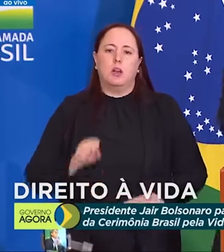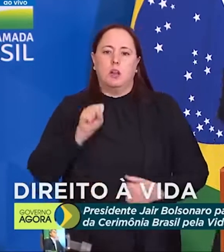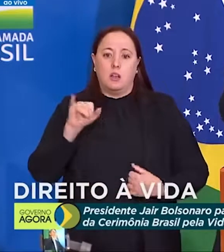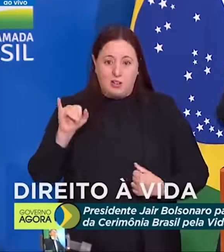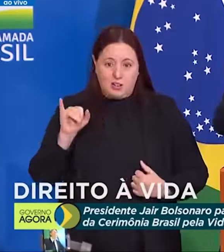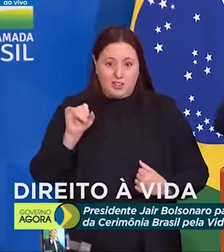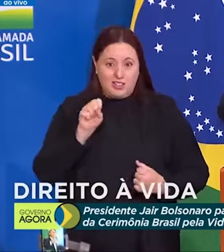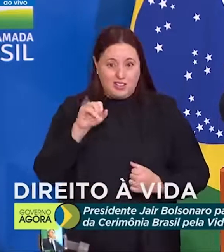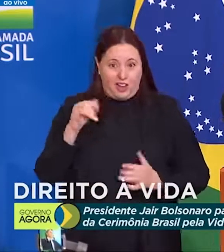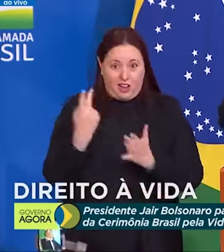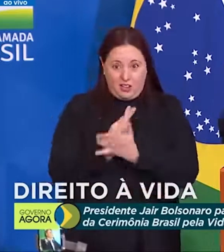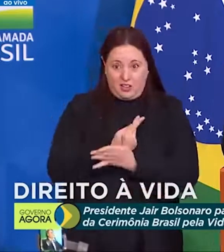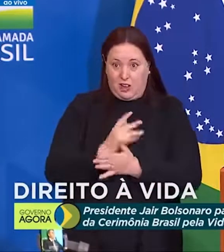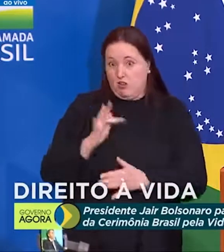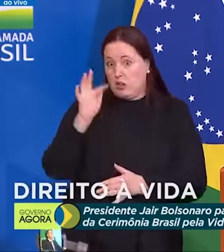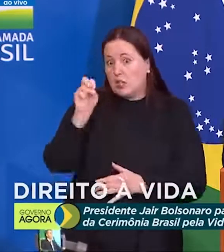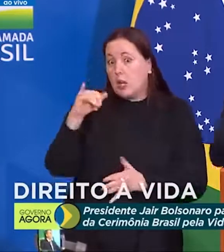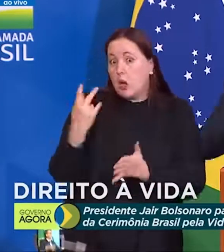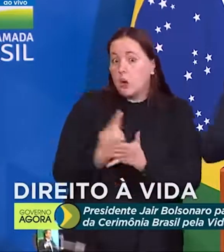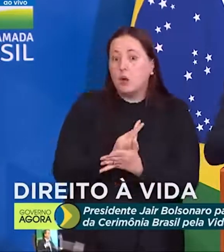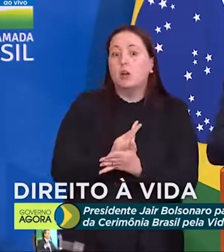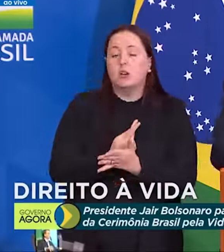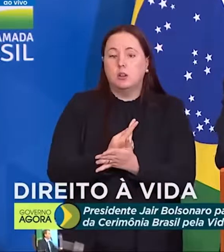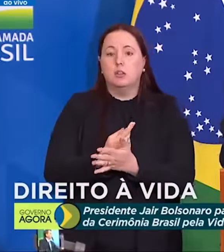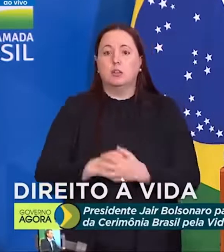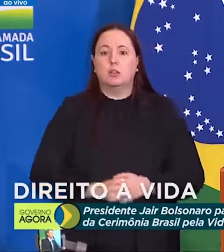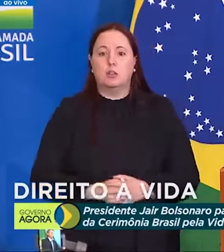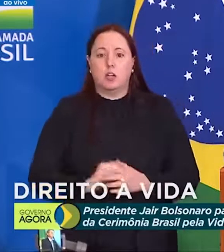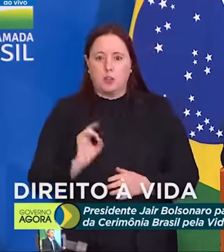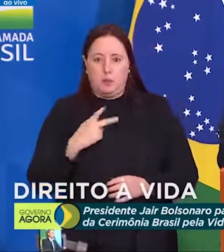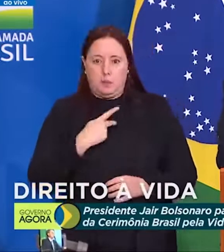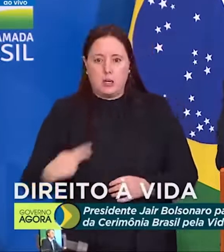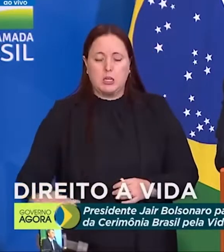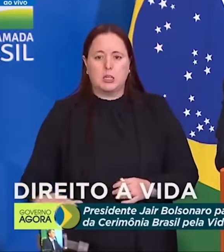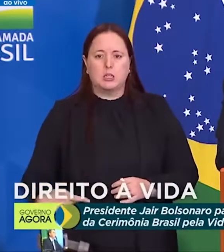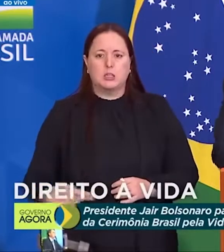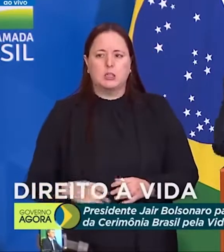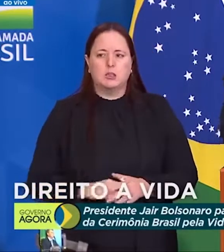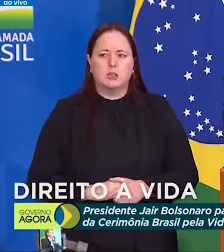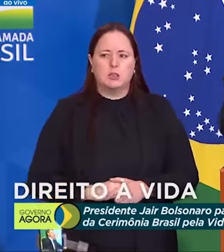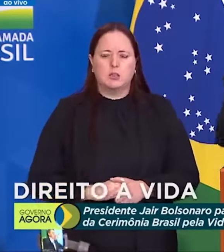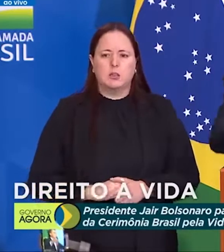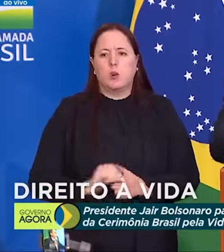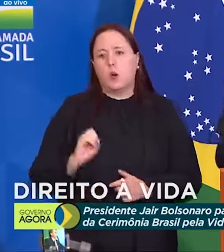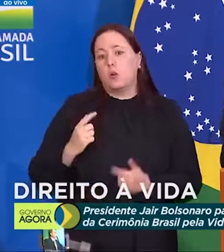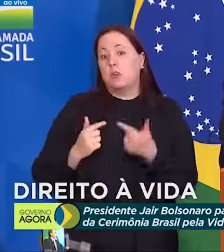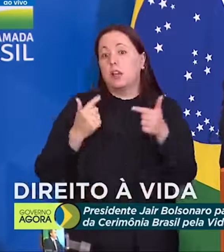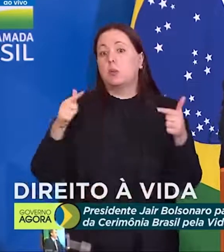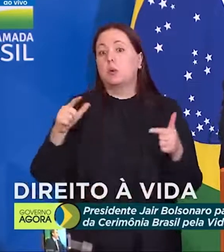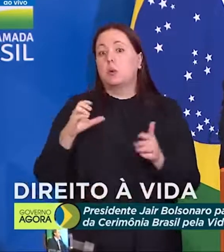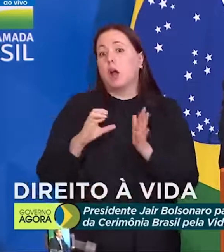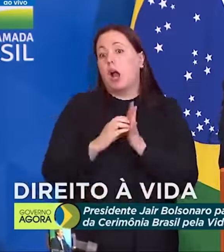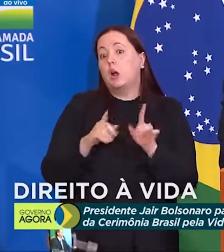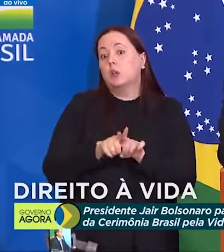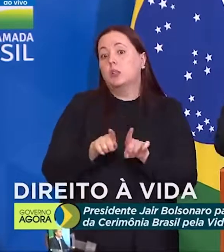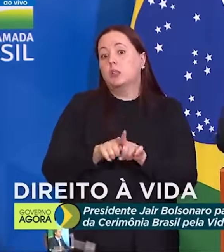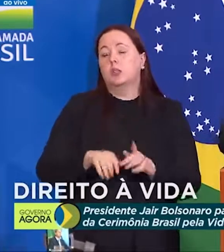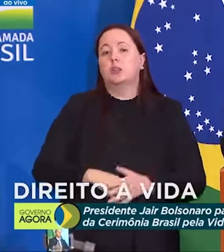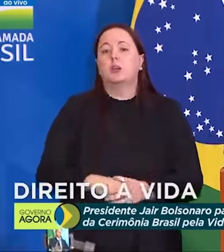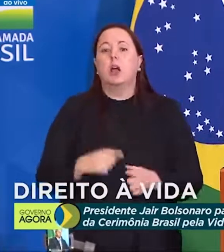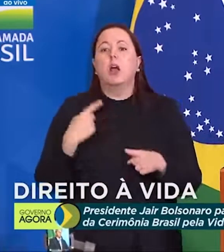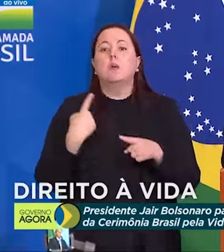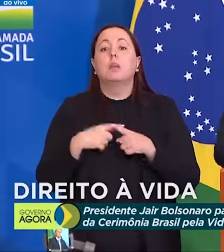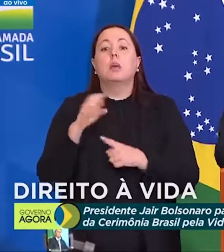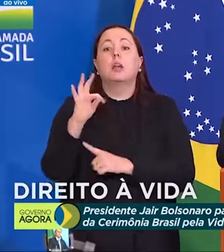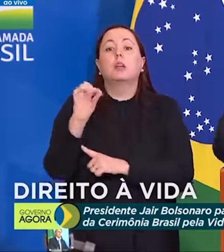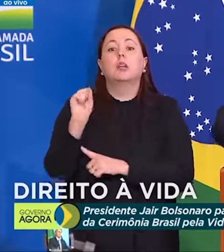se houver, se por acaso houver, vai haver só para presidente? Ou não vai haver para outros cargos? por que